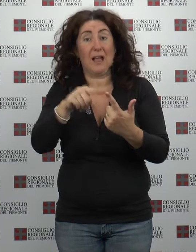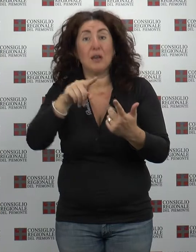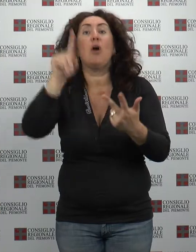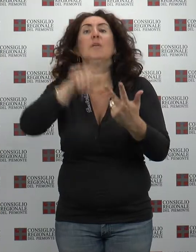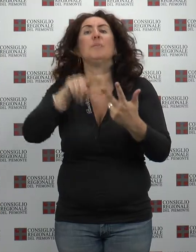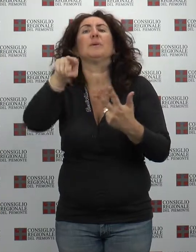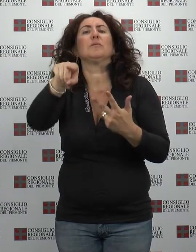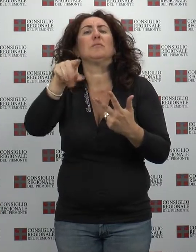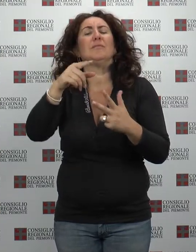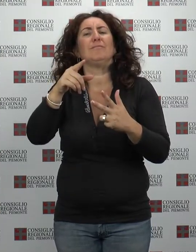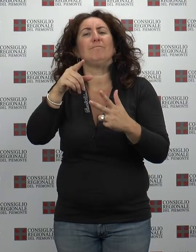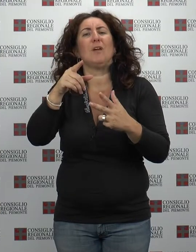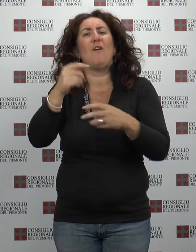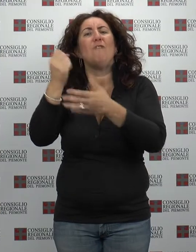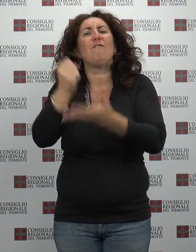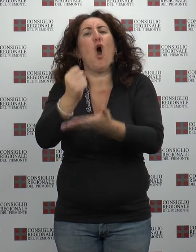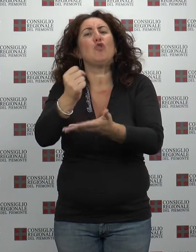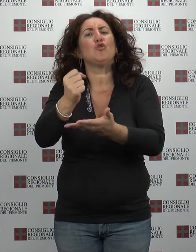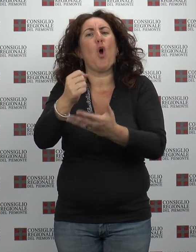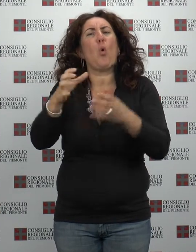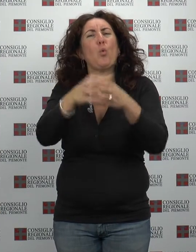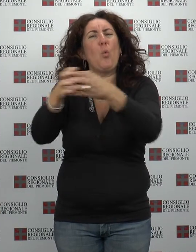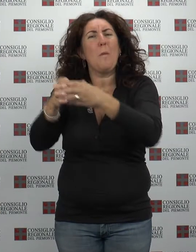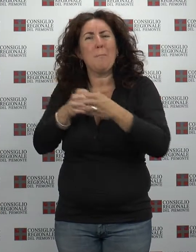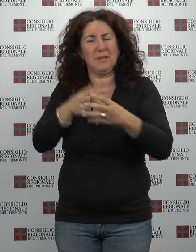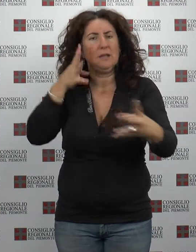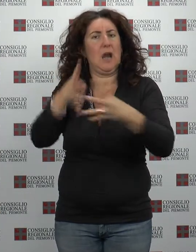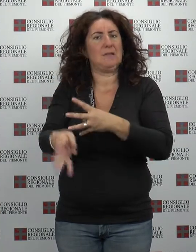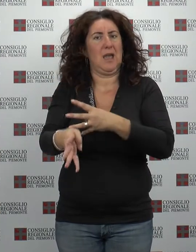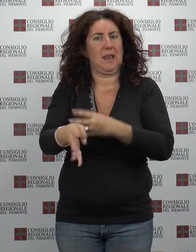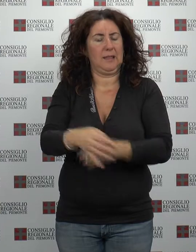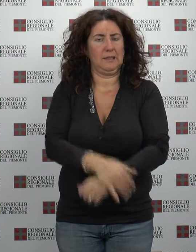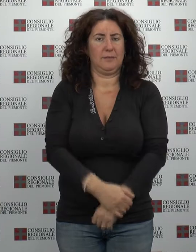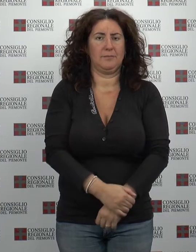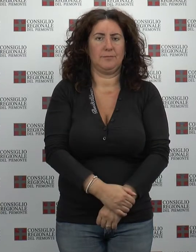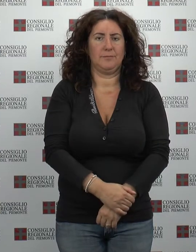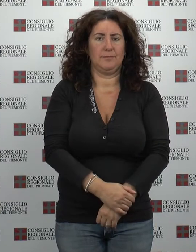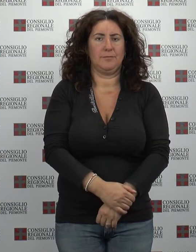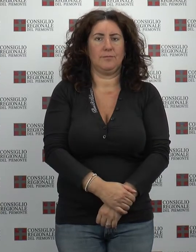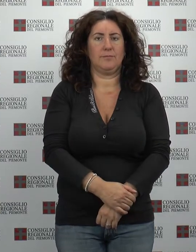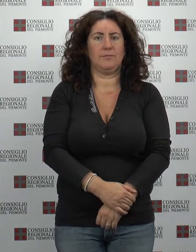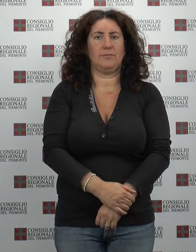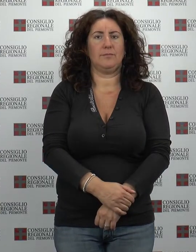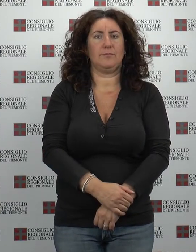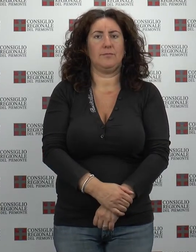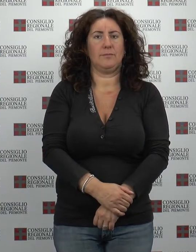dei gruppi. In primo piano Diminuire il numero dei componenti del Consiglio di